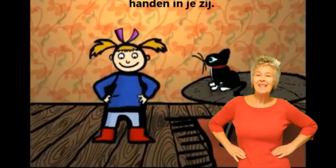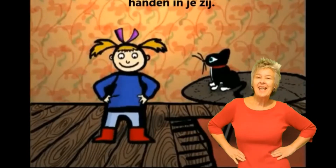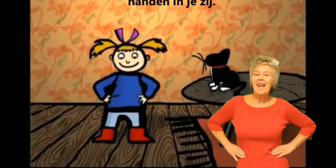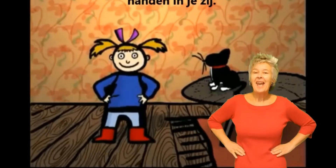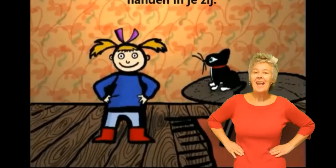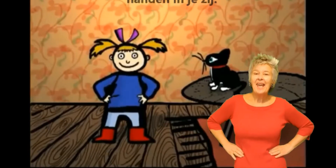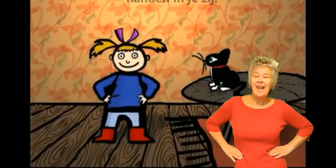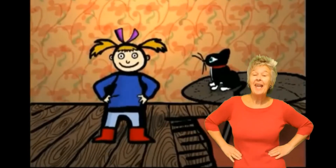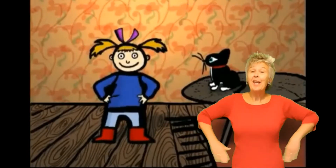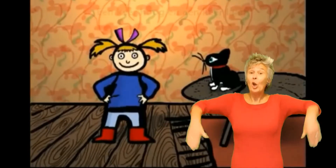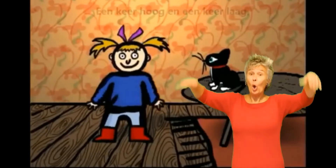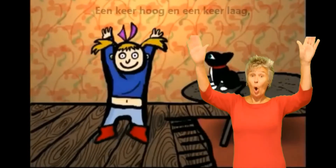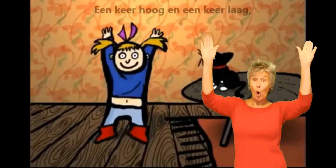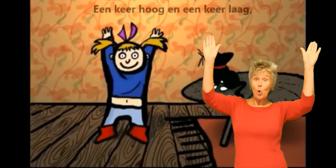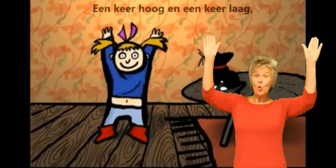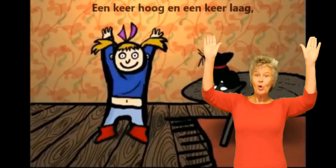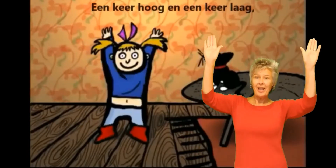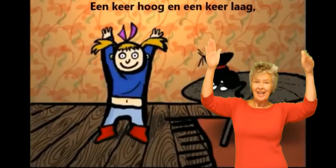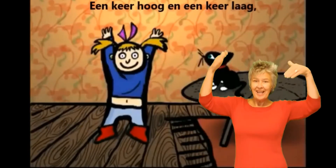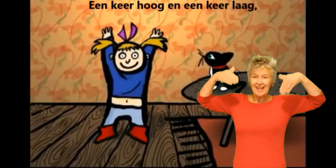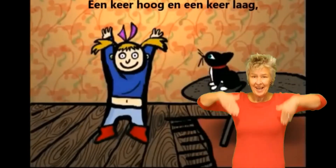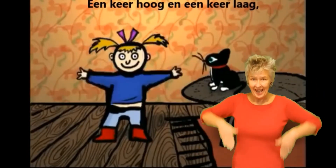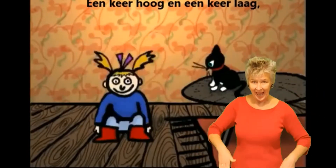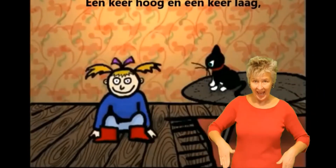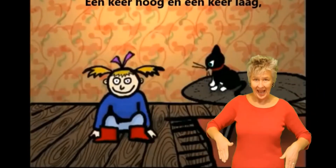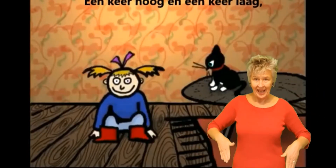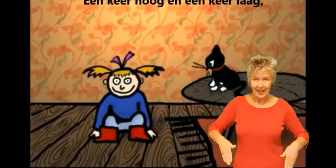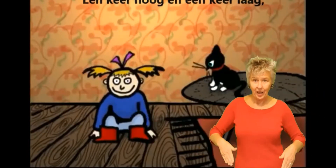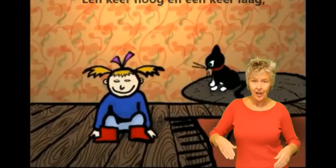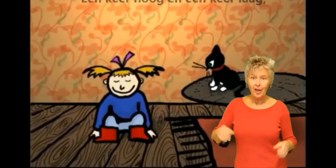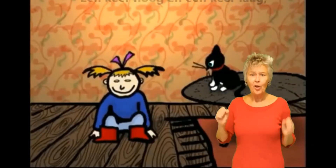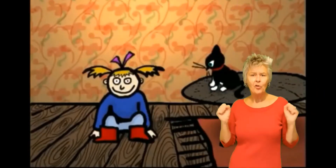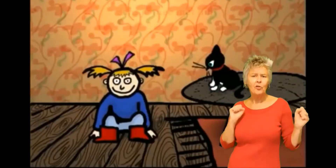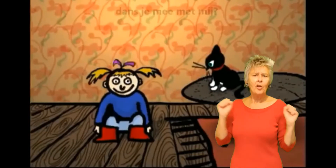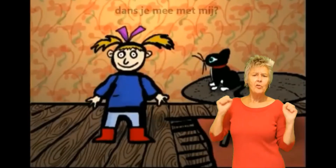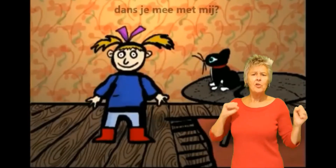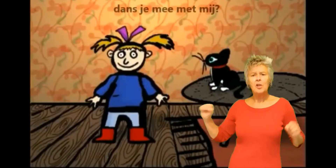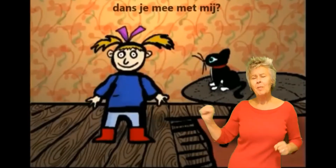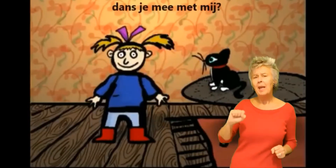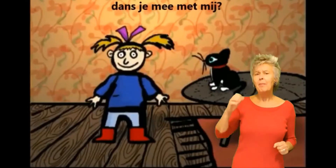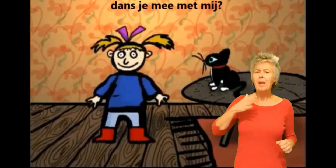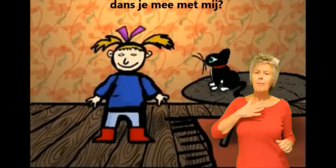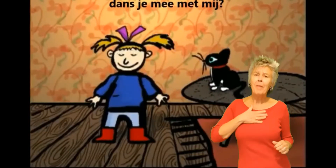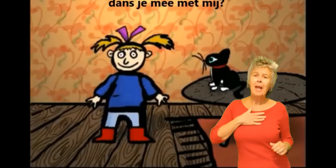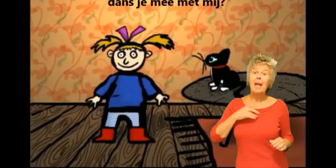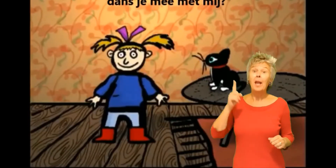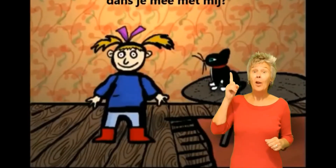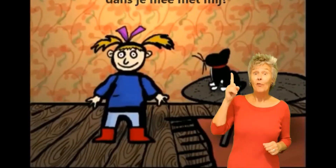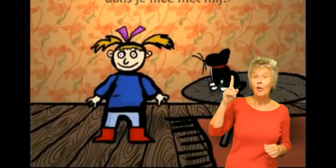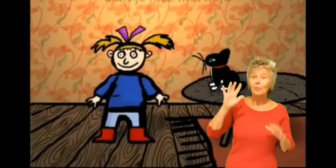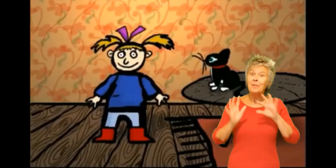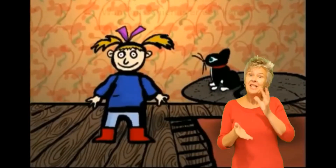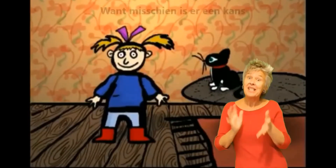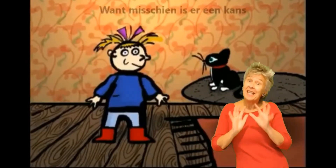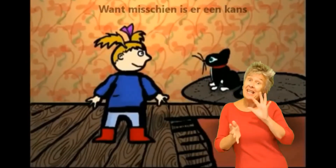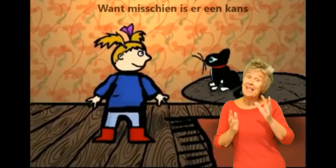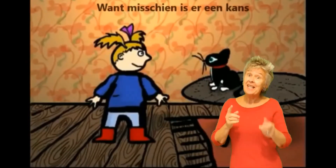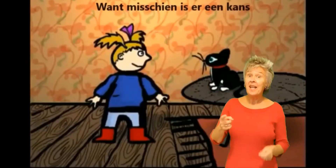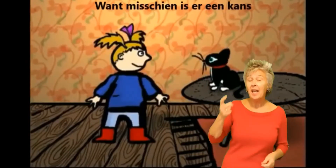zij Eén keer hoog en één keer laag Dans je meer met mij Want misschien is